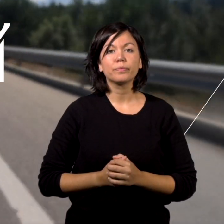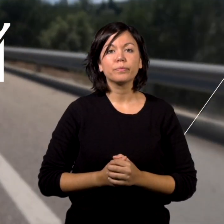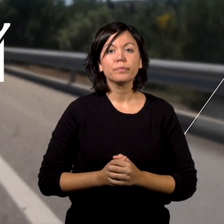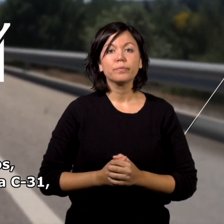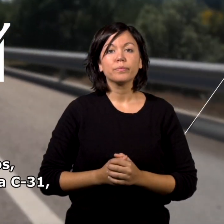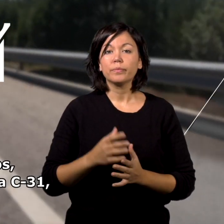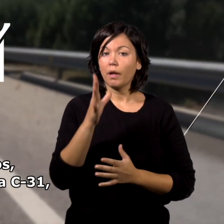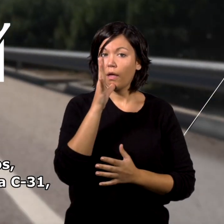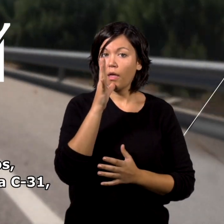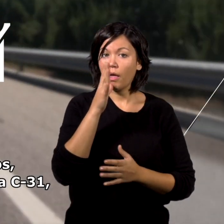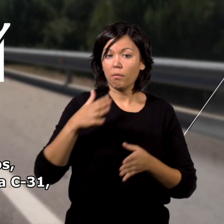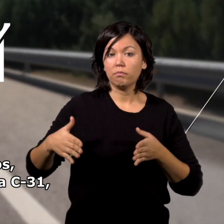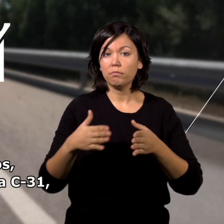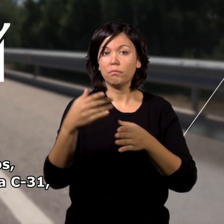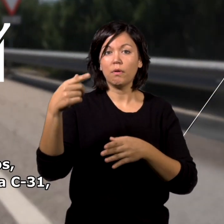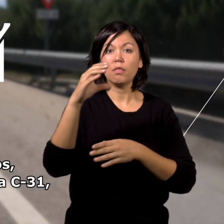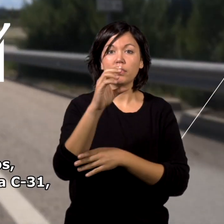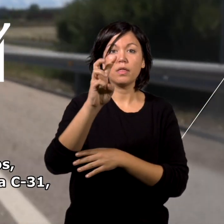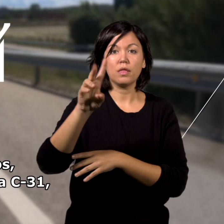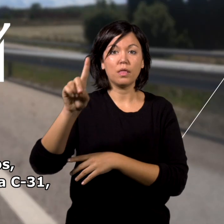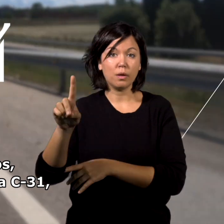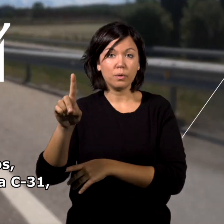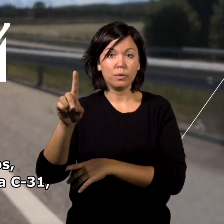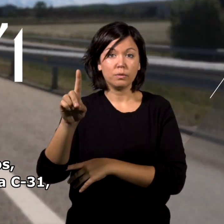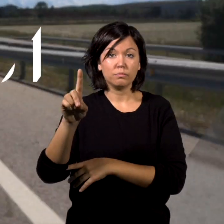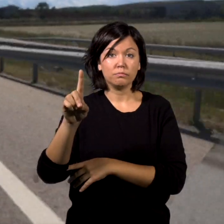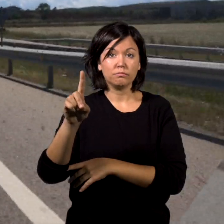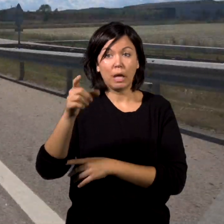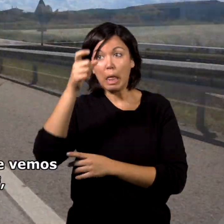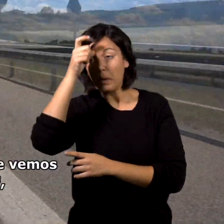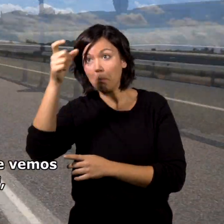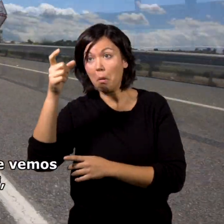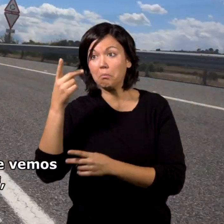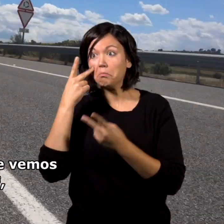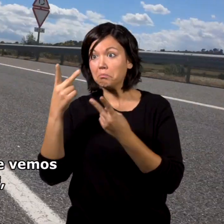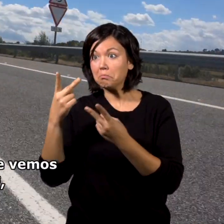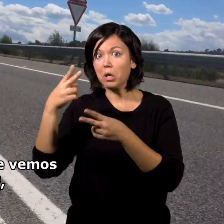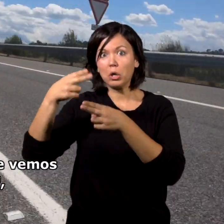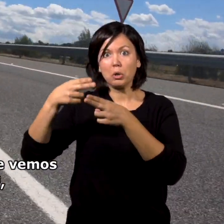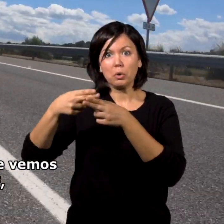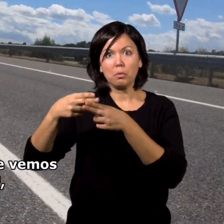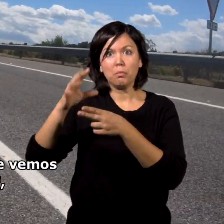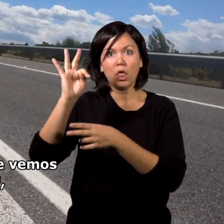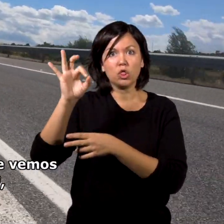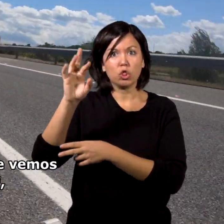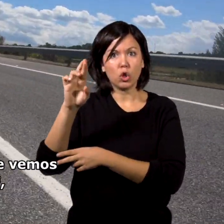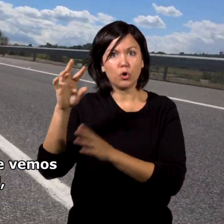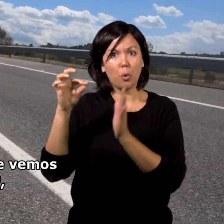Nos encontramos ahora en la carretera C31 y el primer pueblo que vemos es Tor, punto F,